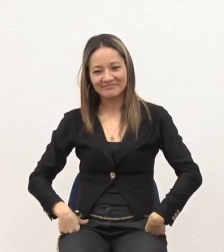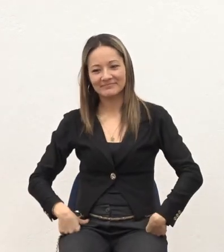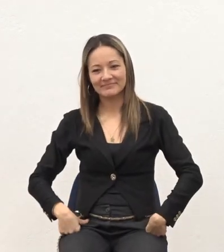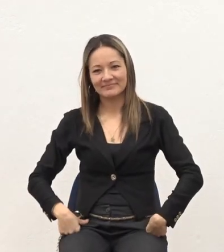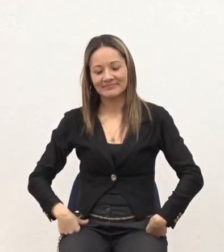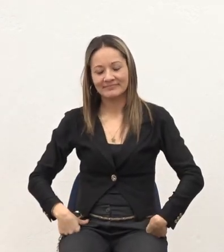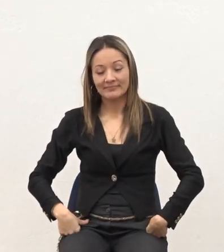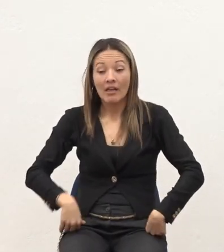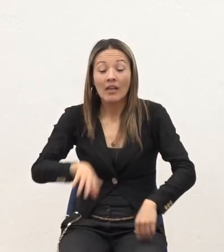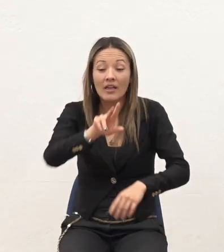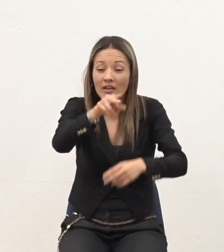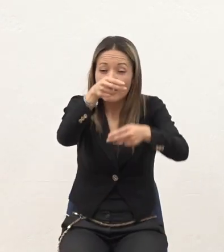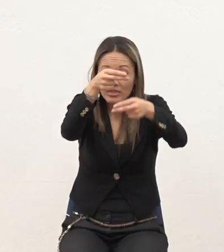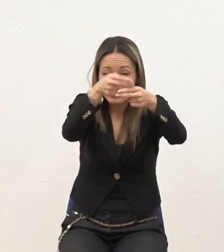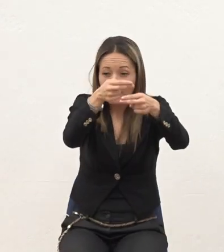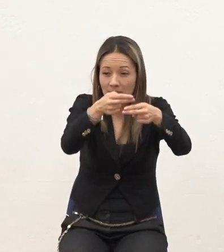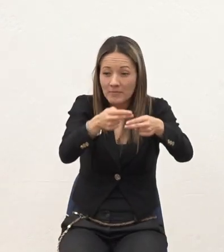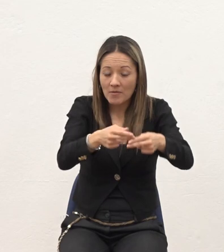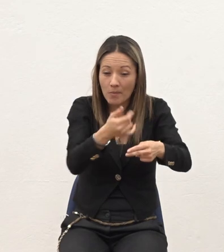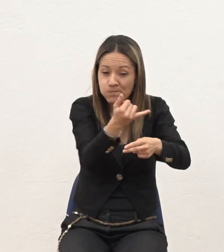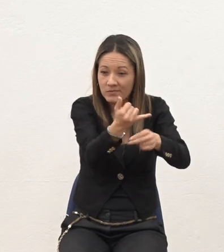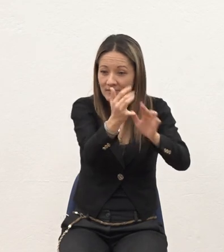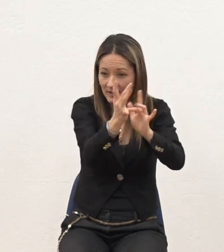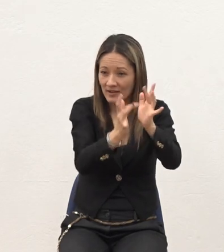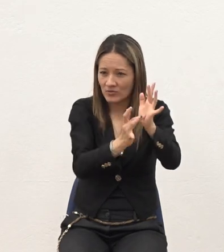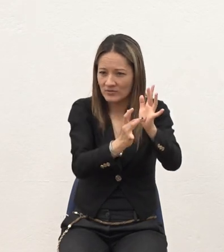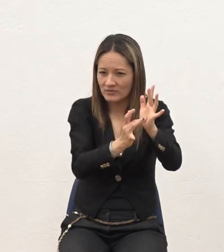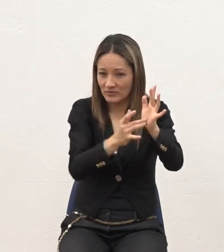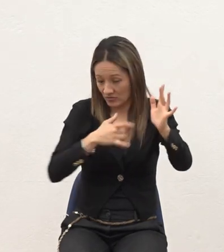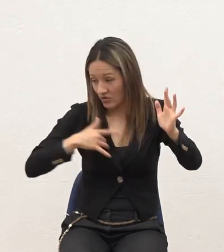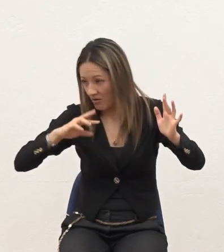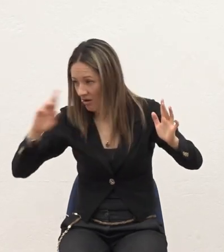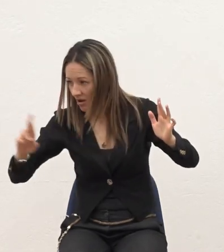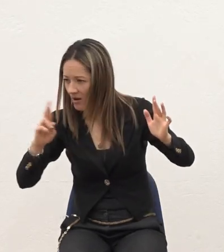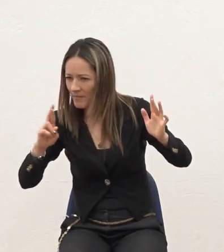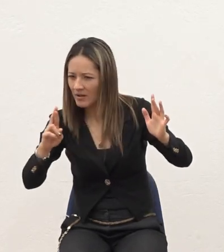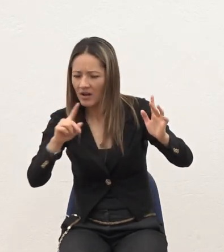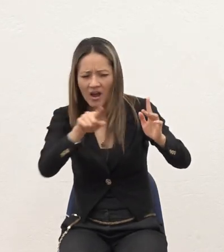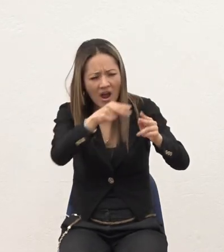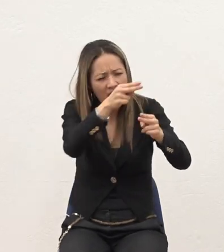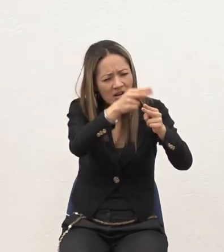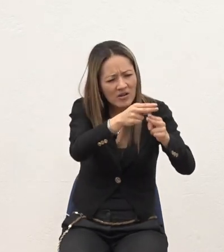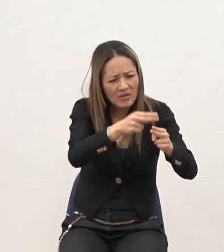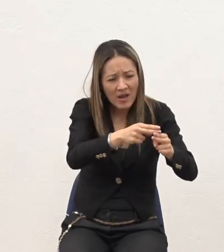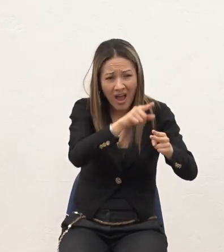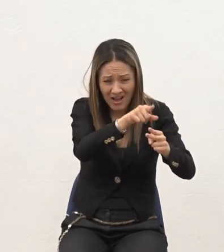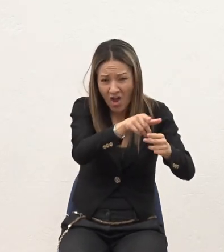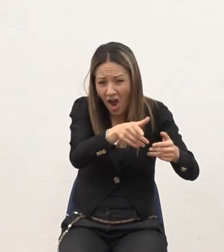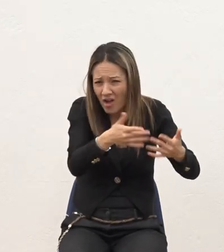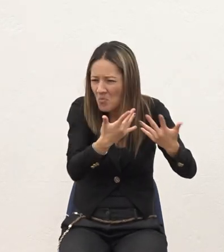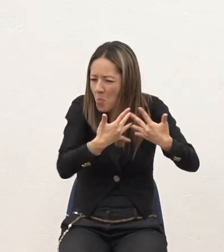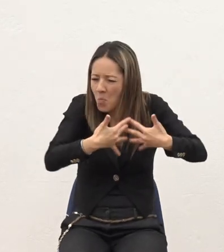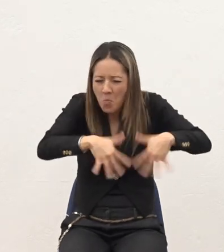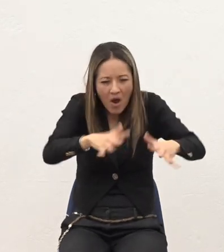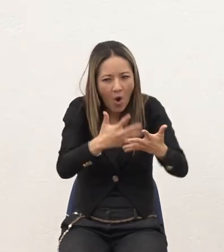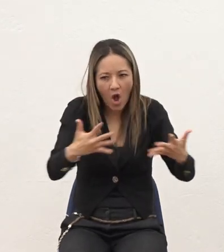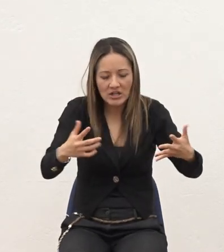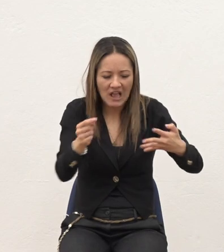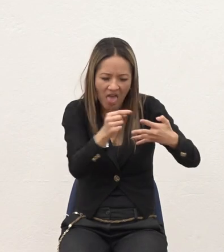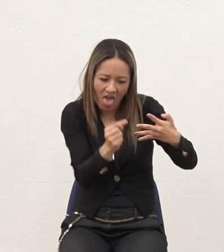En los nombres Lo que les vuelvo Y les repito ¿Hay algo Que vaya en contra De lo que usted Pueda sentirse Agredido O